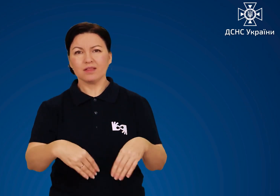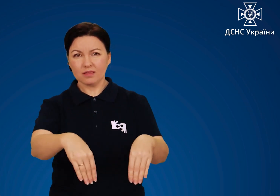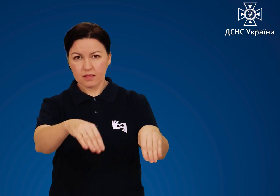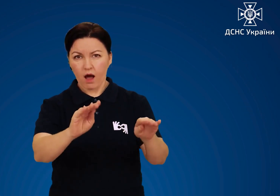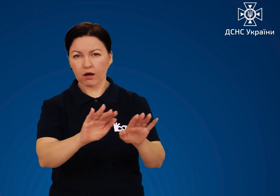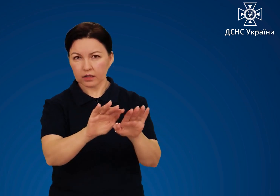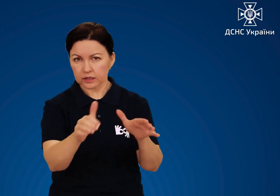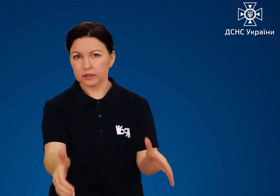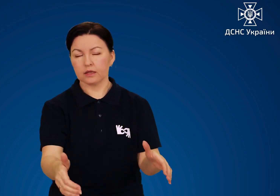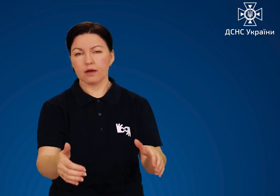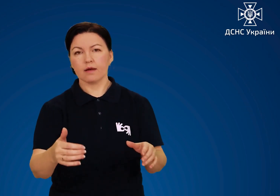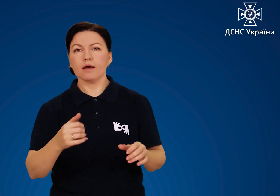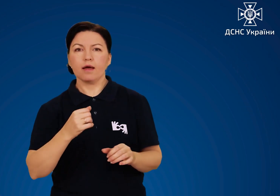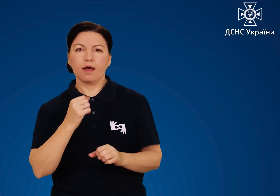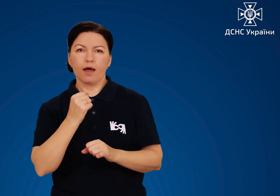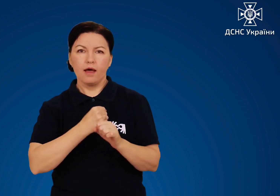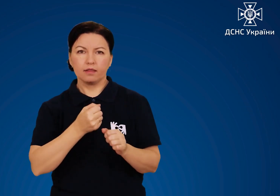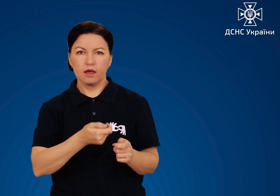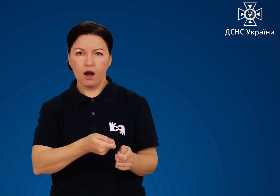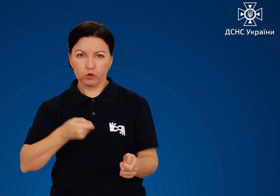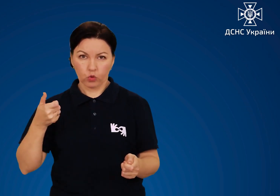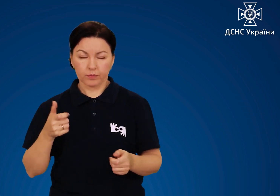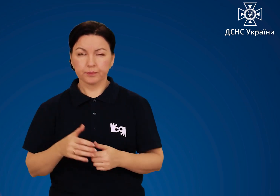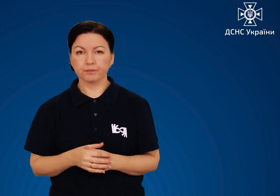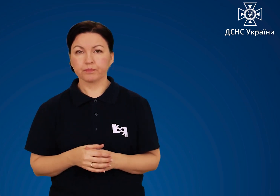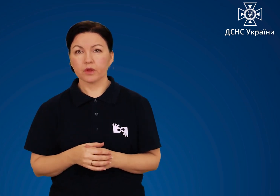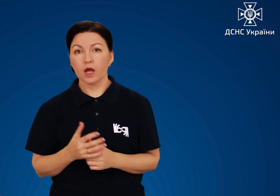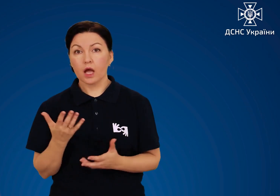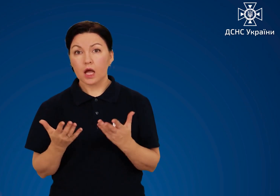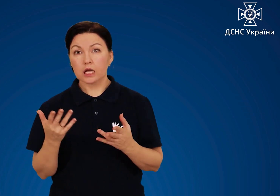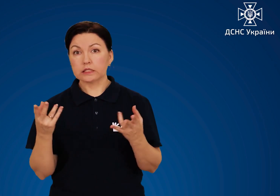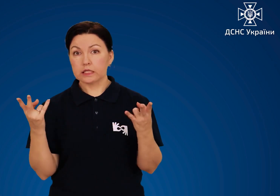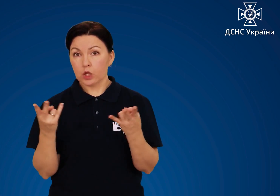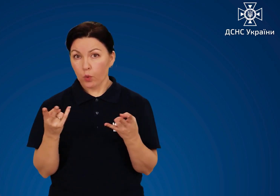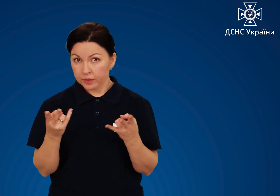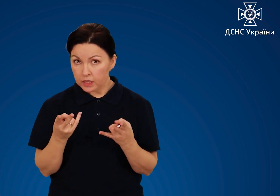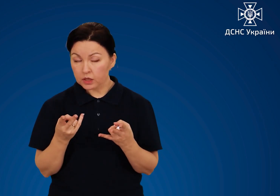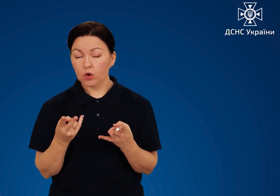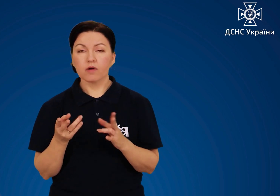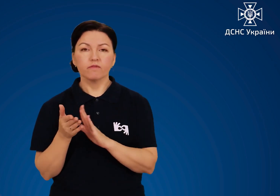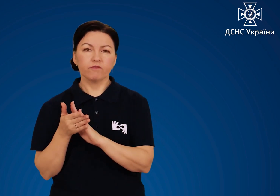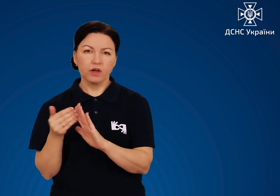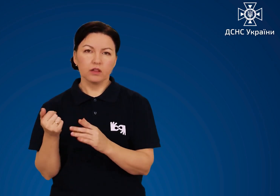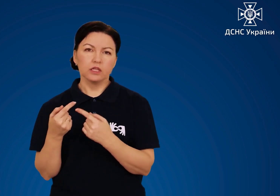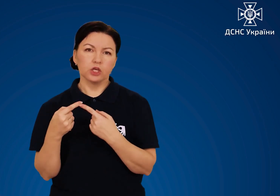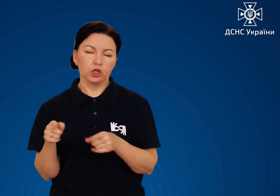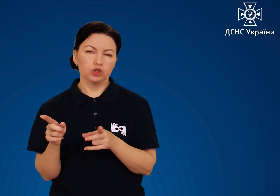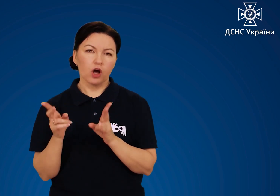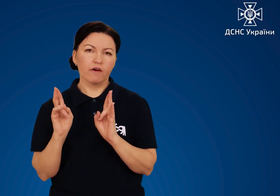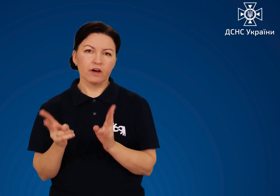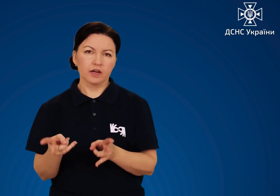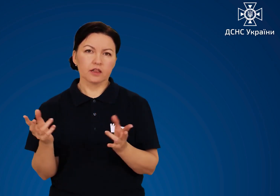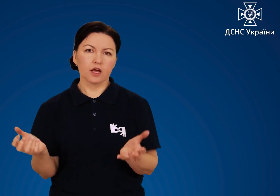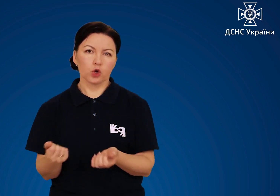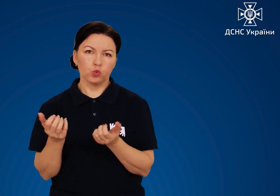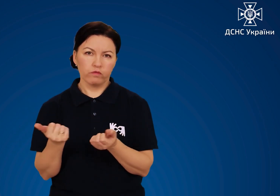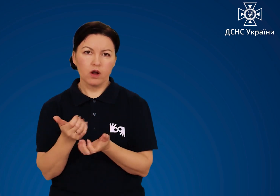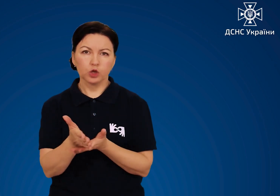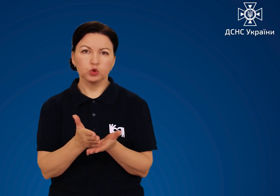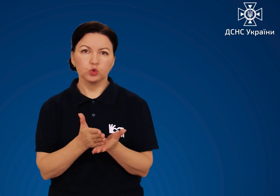якими необхідно накрити генератор. У разі необхідності викликати інші